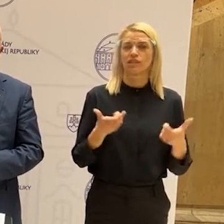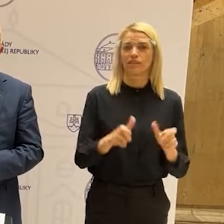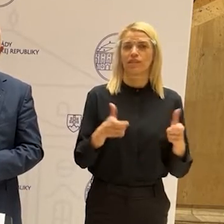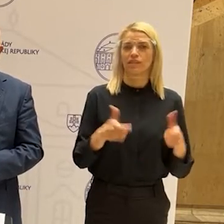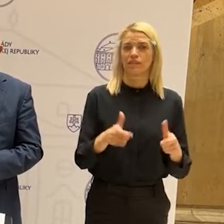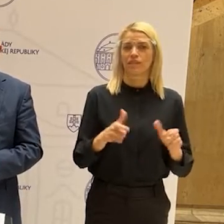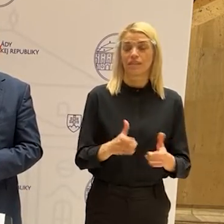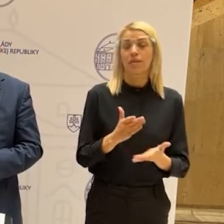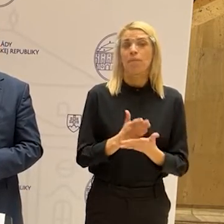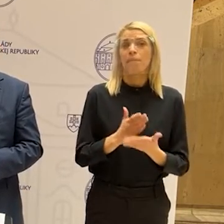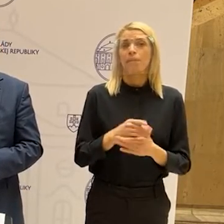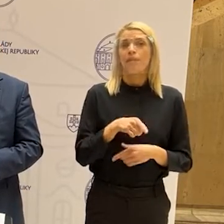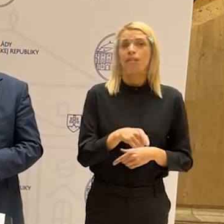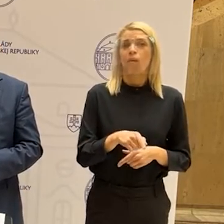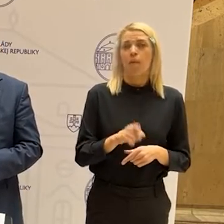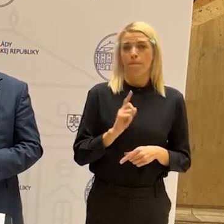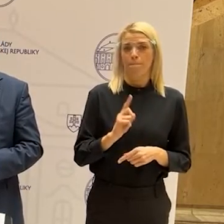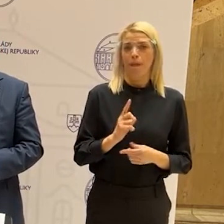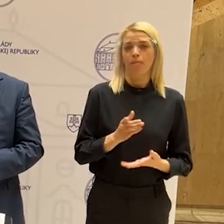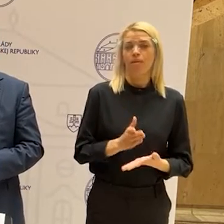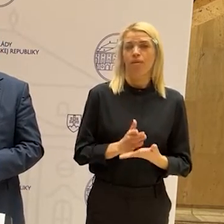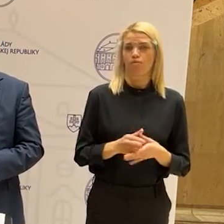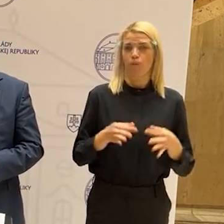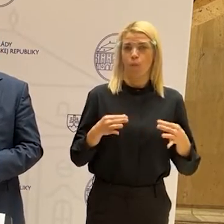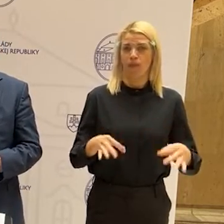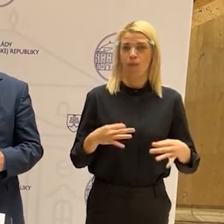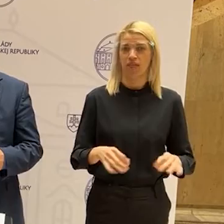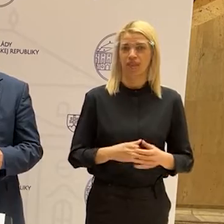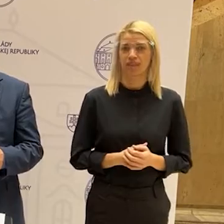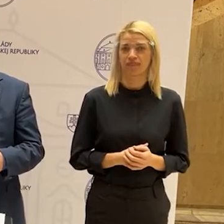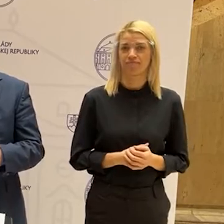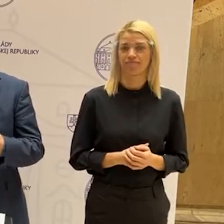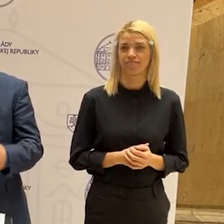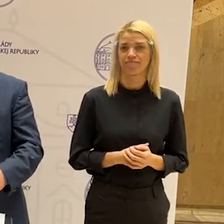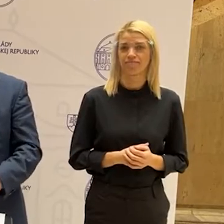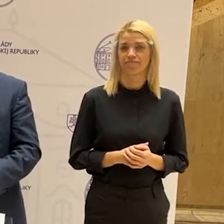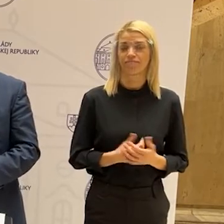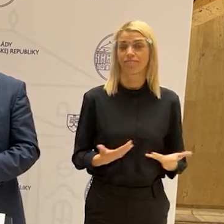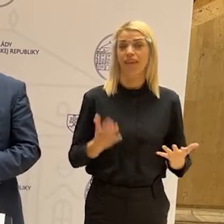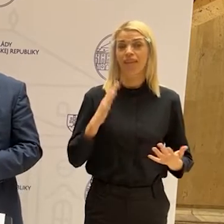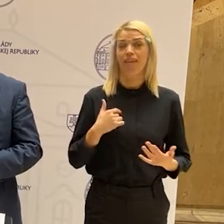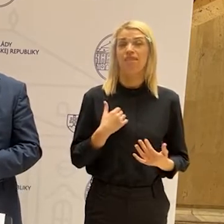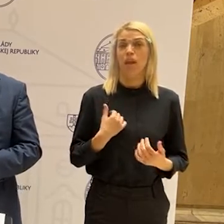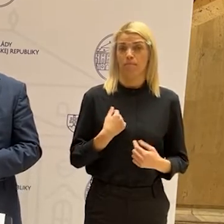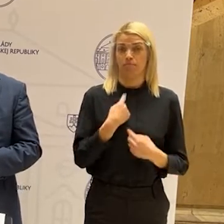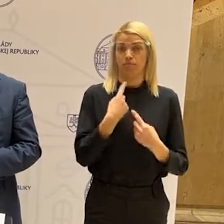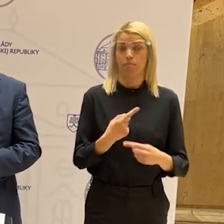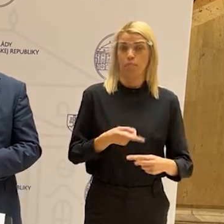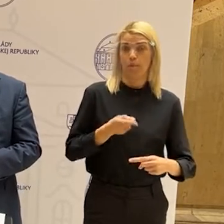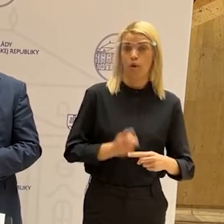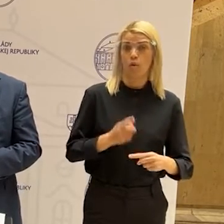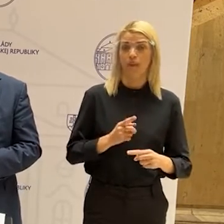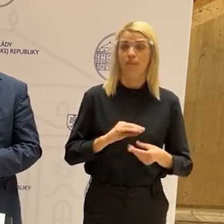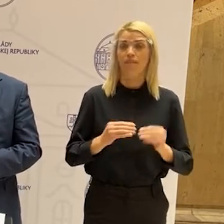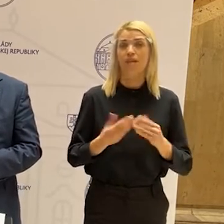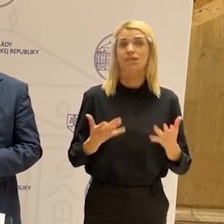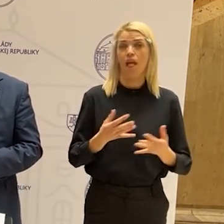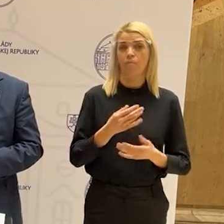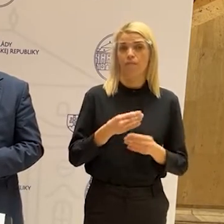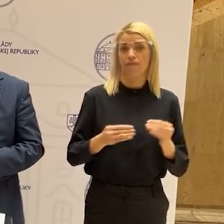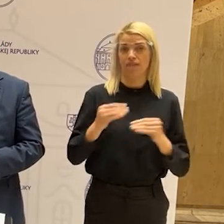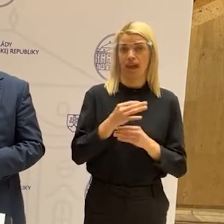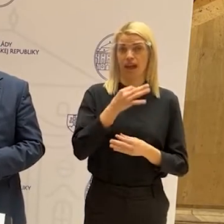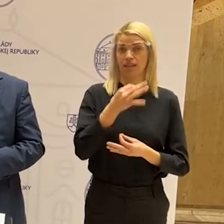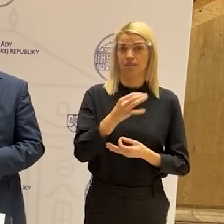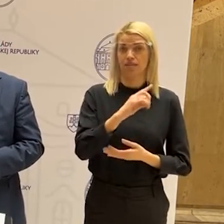segment života uvoľnil. Takže ja neviem, či vám mám hovoriť teraz konkrétne veci, alebo sa budete viac pýtať,